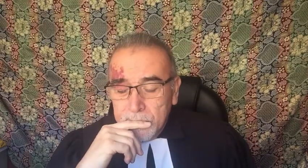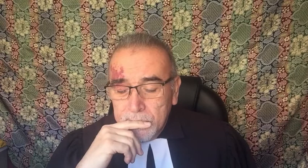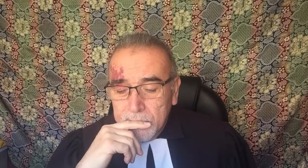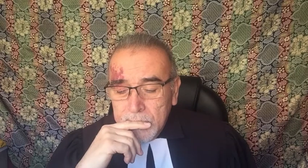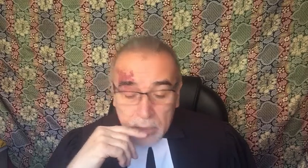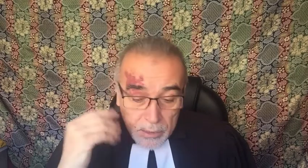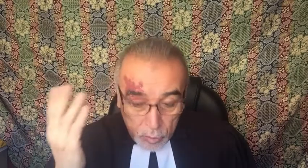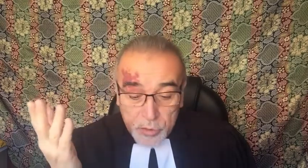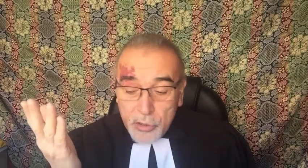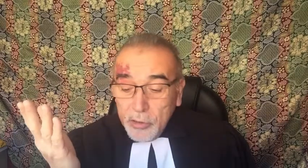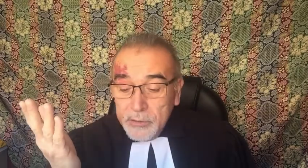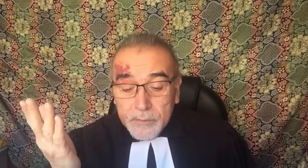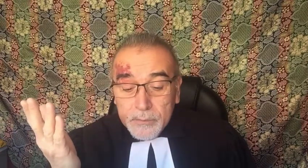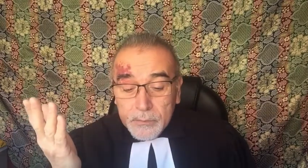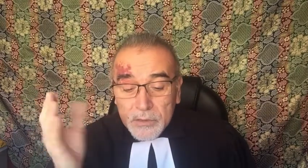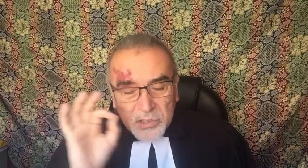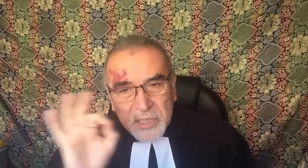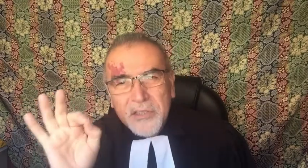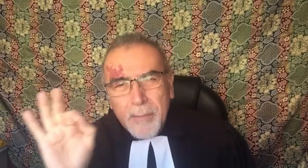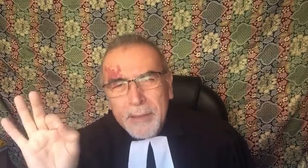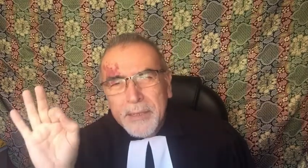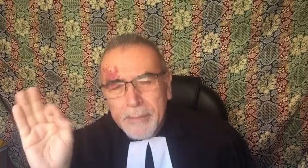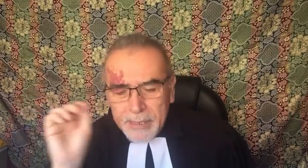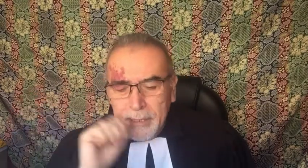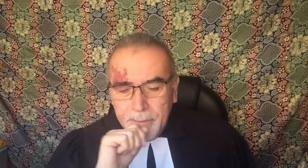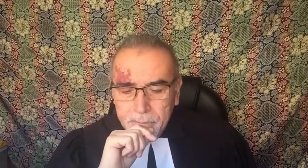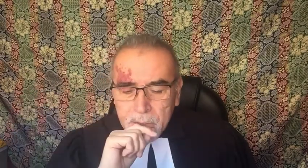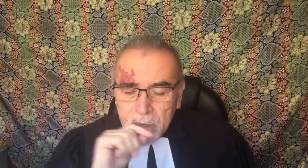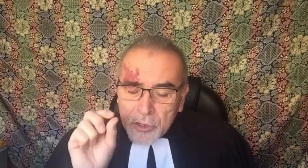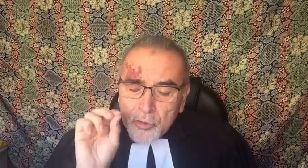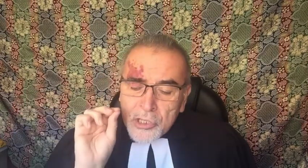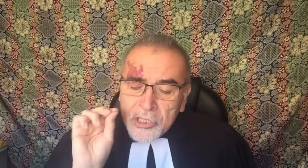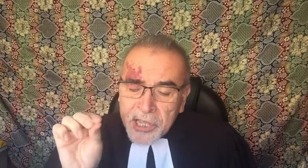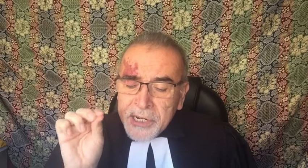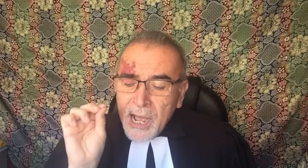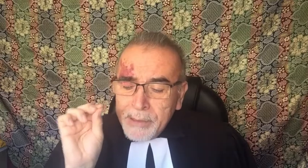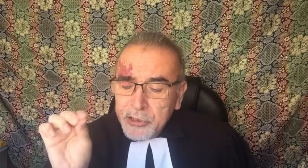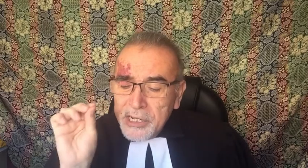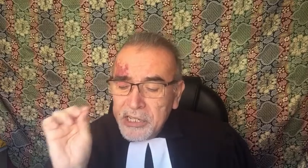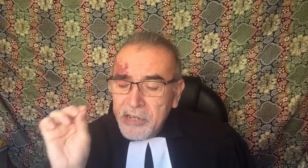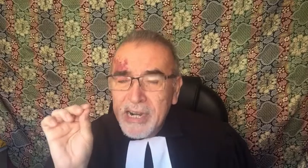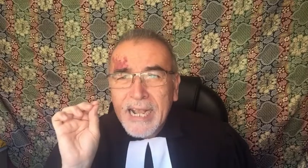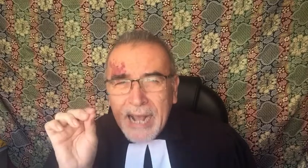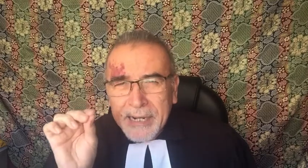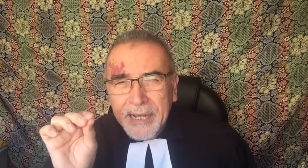En su misión, sistemáticamente, Jesús integra a personas que llevan la carga de